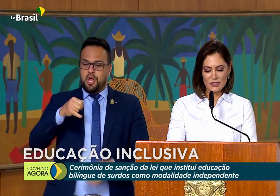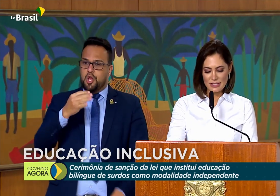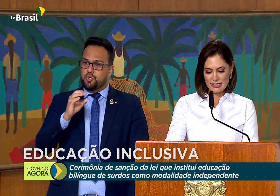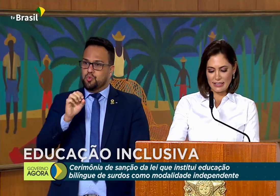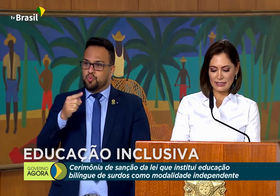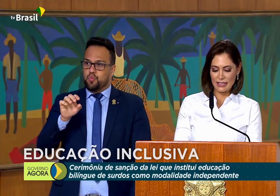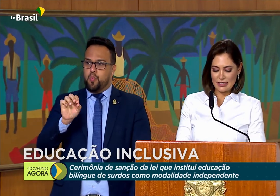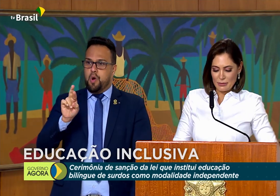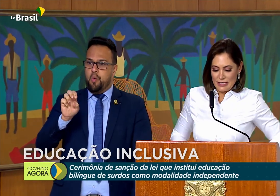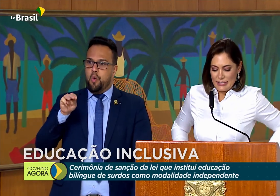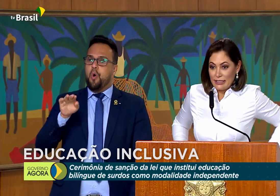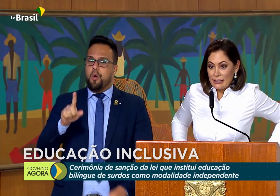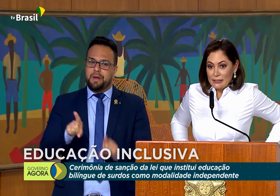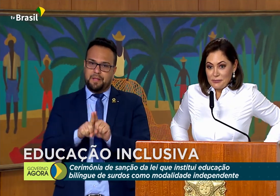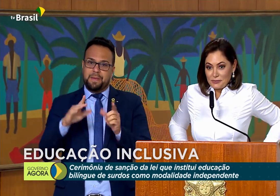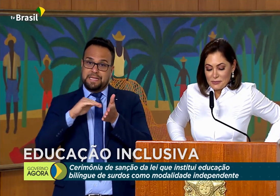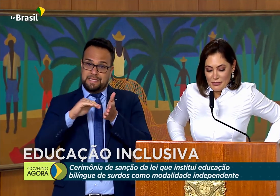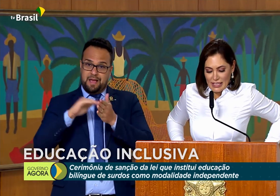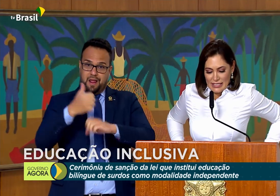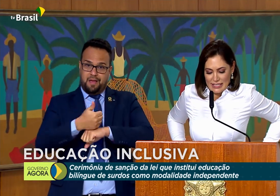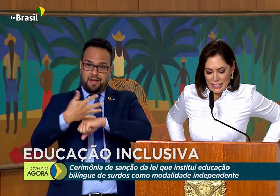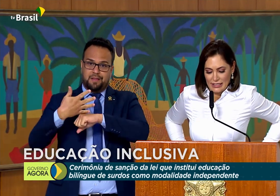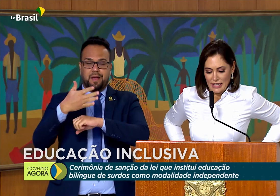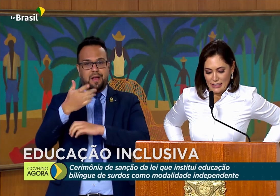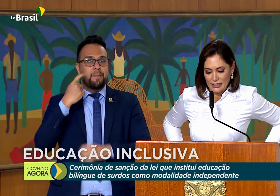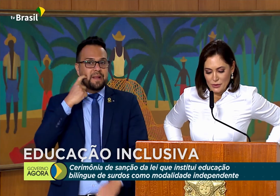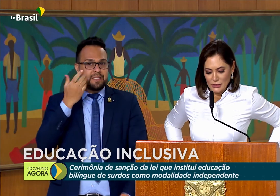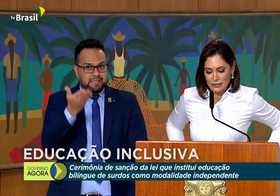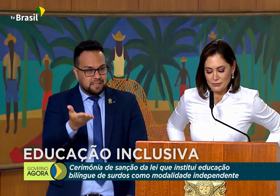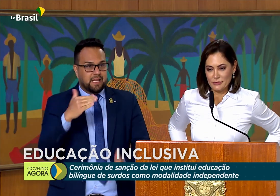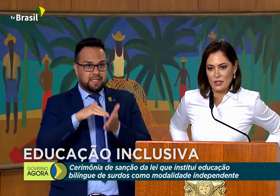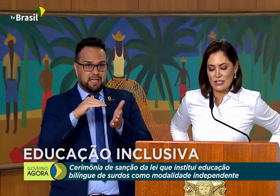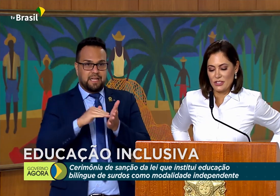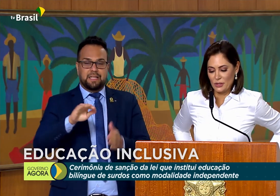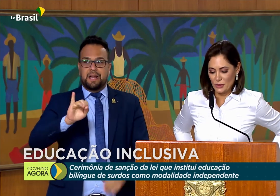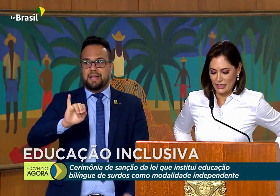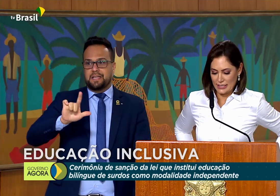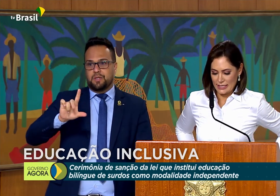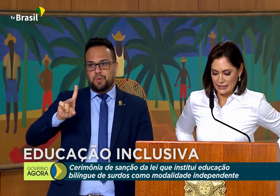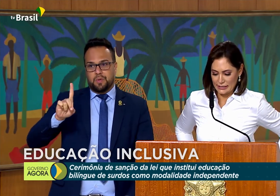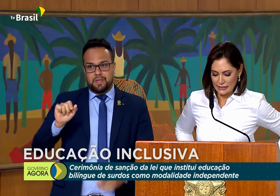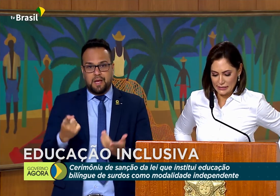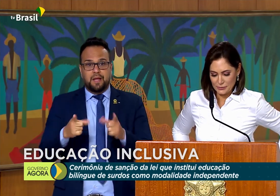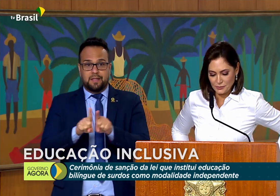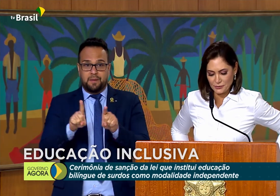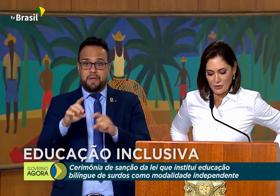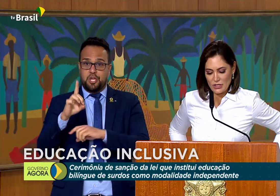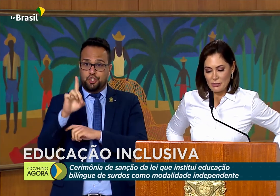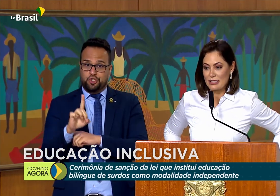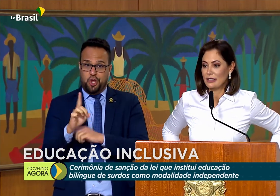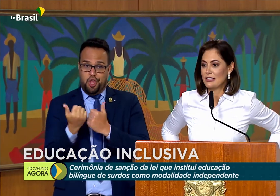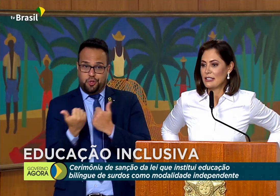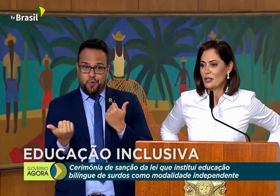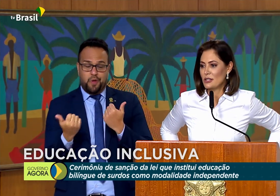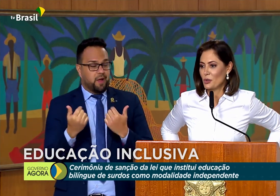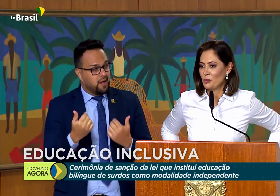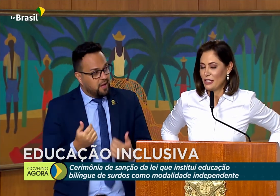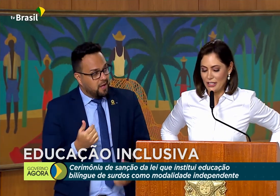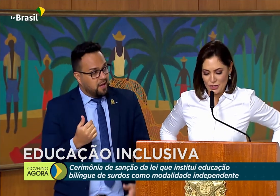as nossas secretárias Priscila, secretária Ilda, nossa diretora Crisiane, os representantes da nossa comunidade